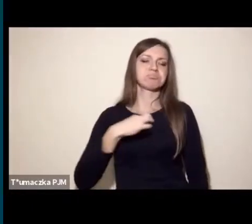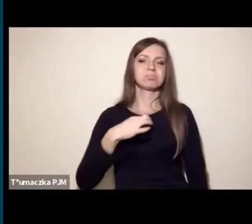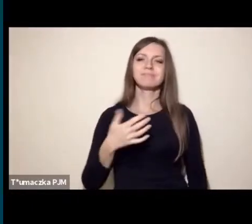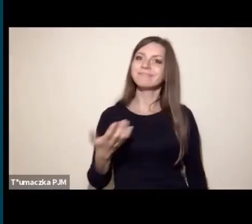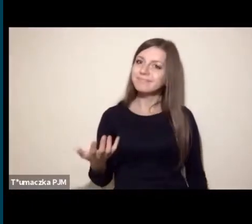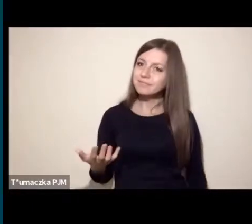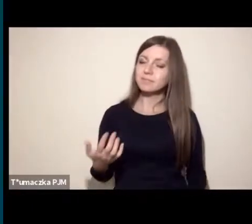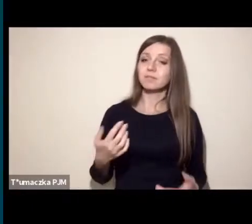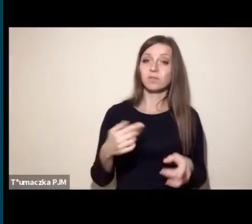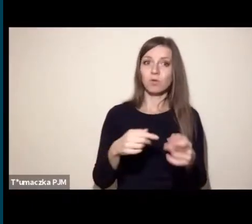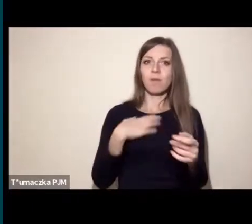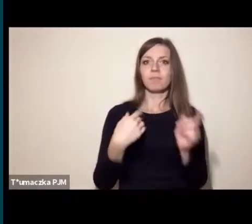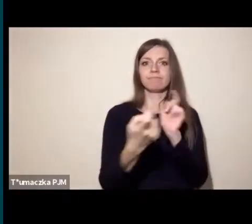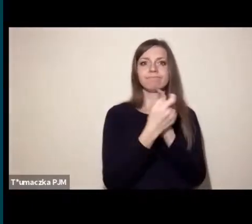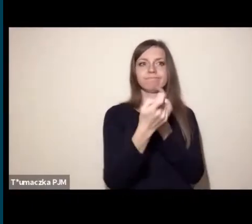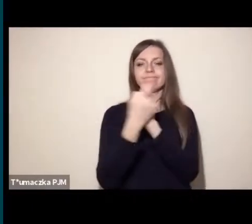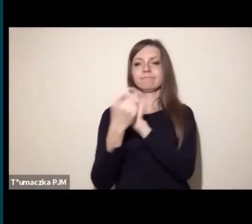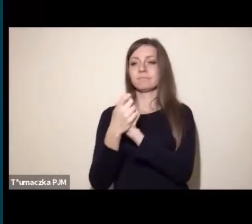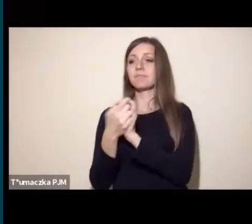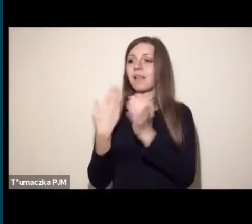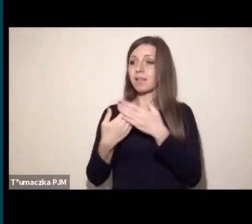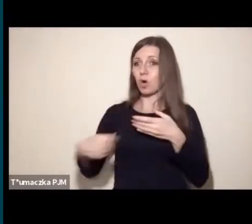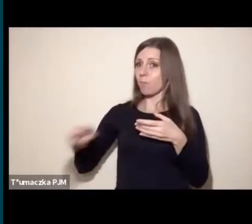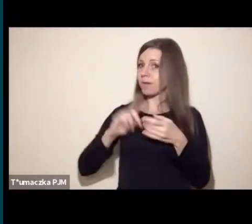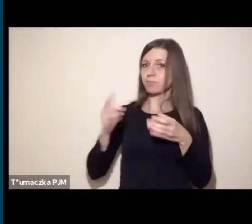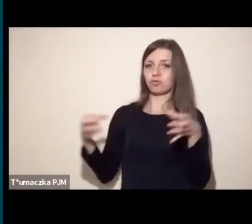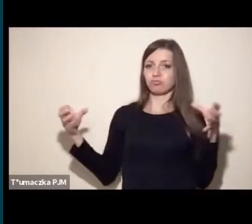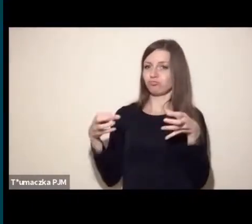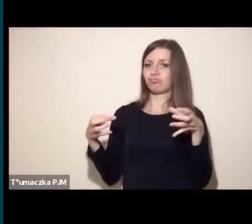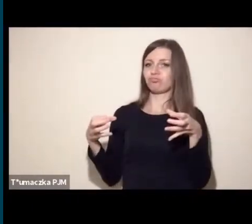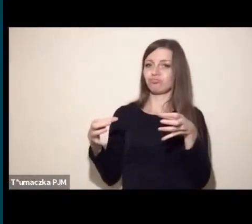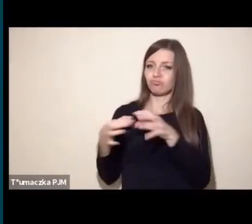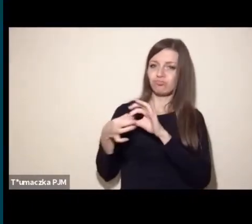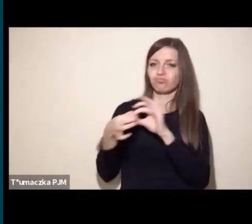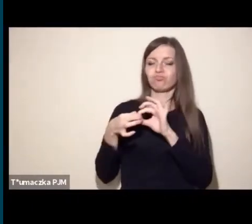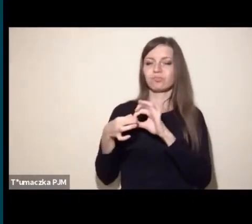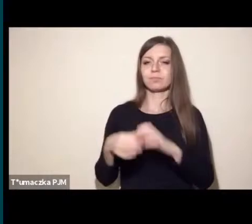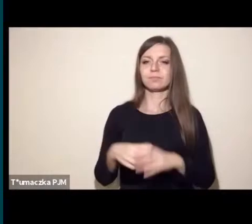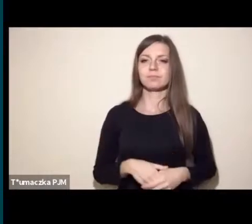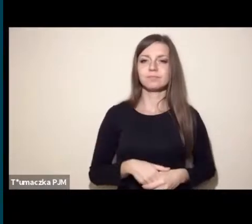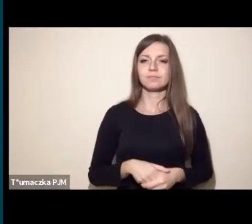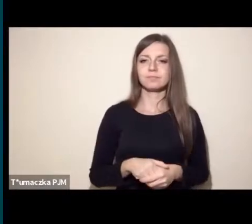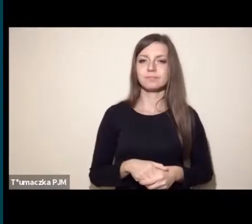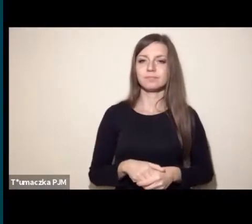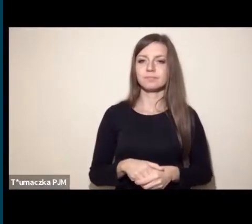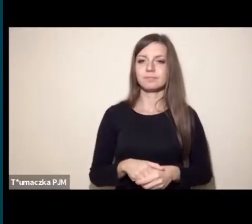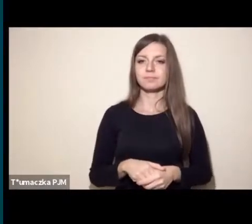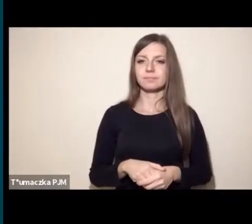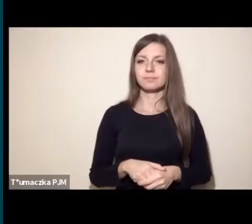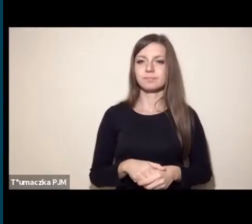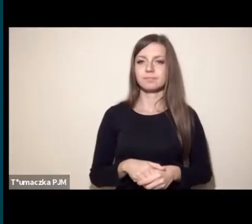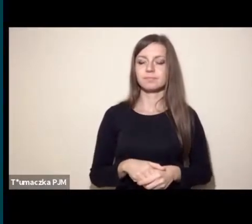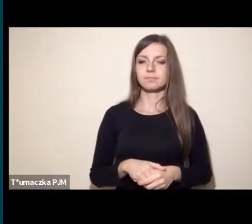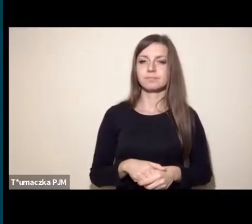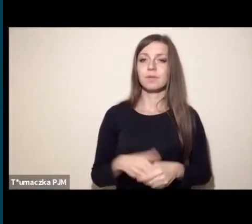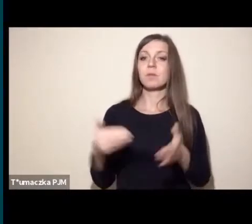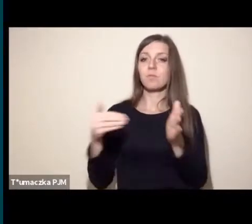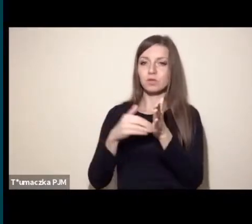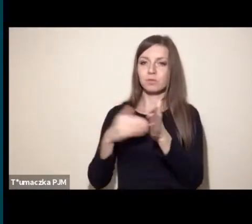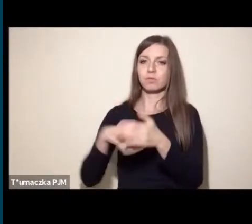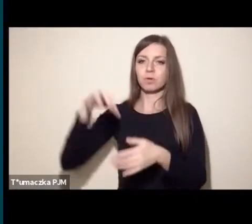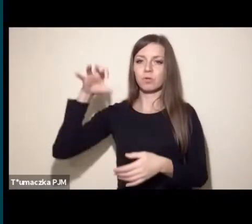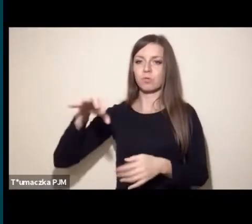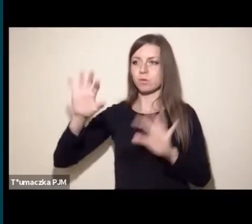nasza niezłomność, ale też w tym wszystkim musimy mieć dobrą strategię. I dlatego potrzebujemy grupy radykalnej, te